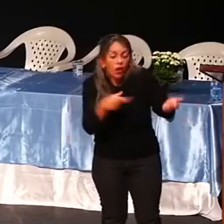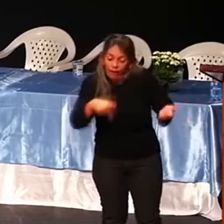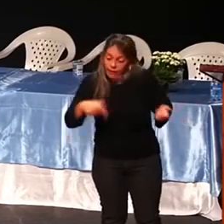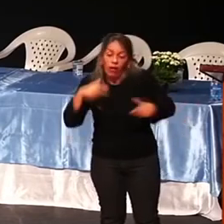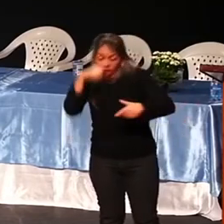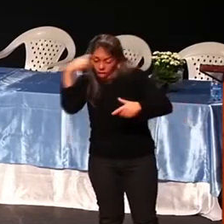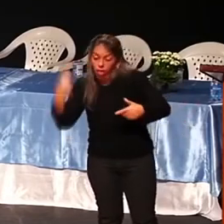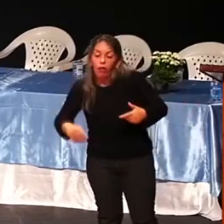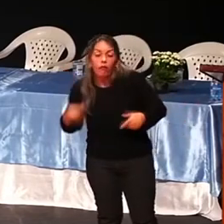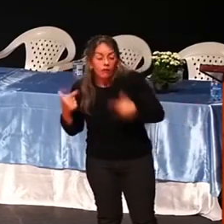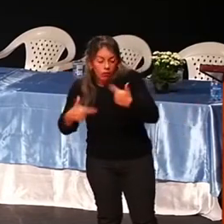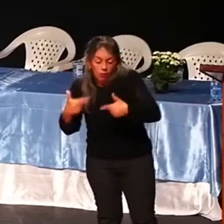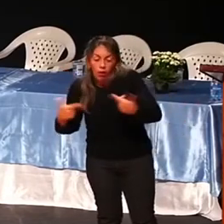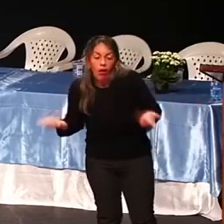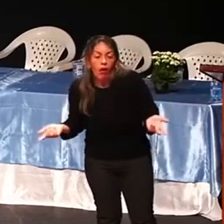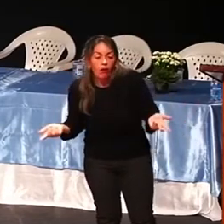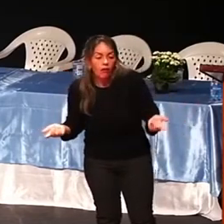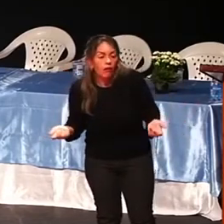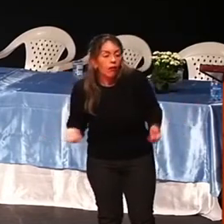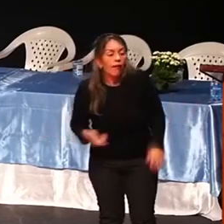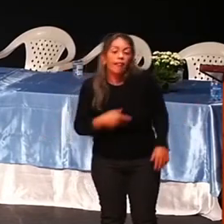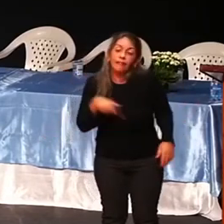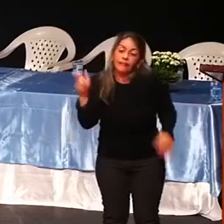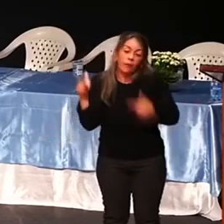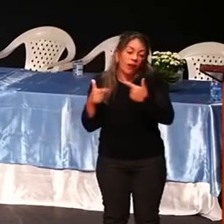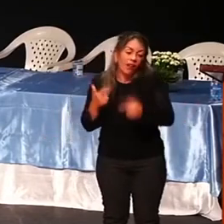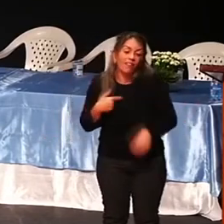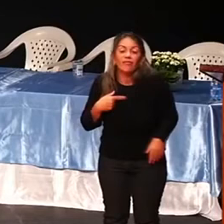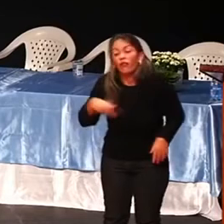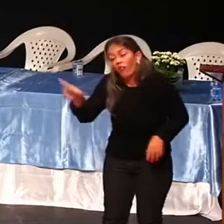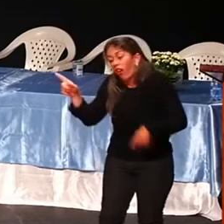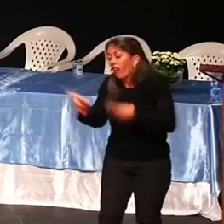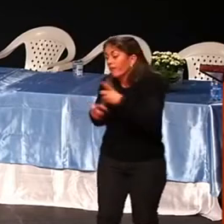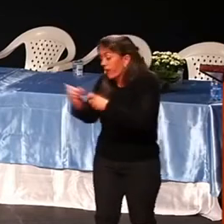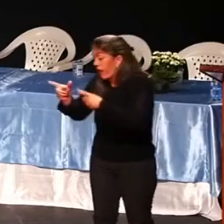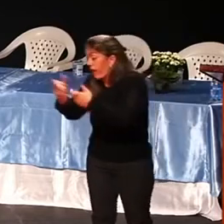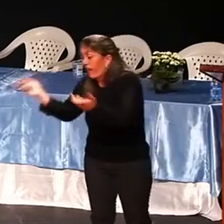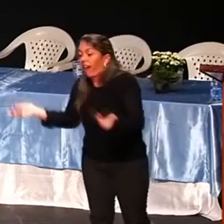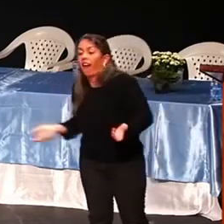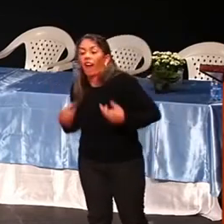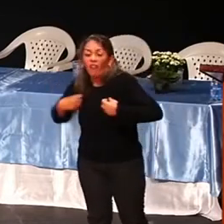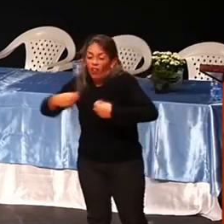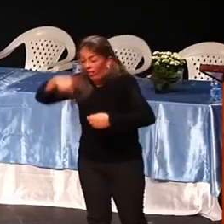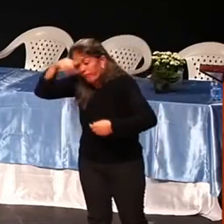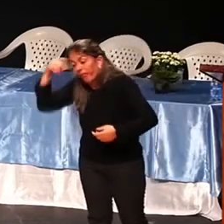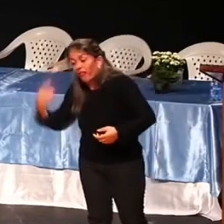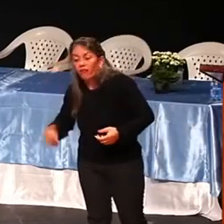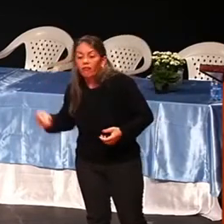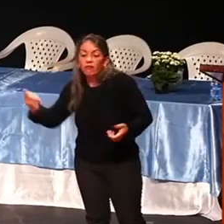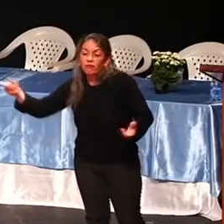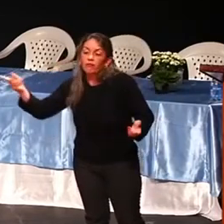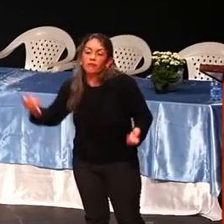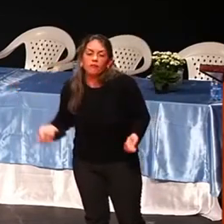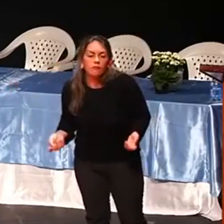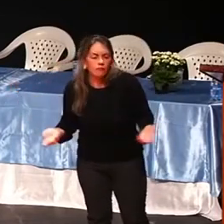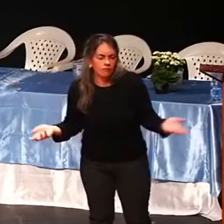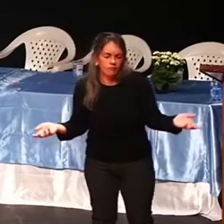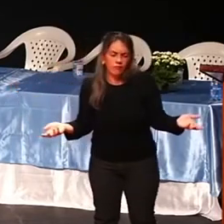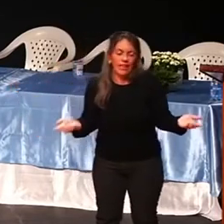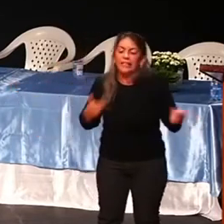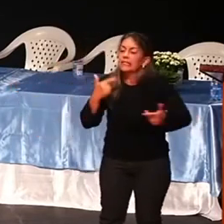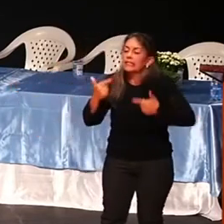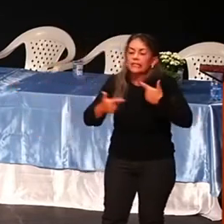A outra fala assim, vou para a luta, estamos lutando, estamos lutando. Como que vai a luta? Estamos lutando. O trabalho não pode ser uma